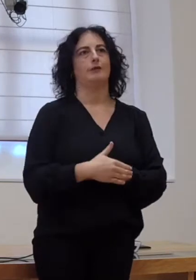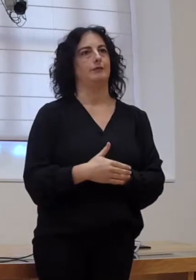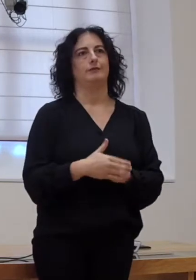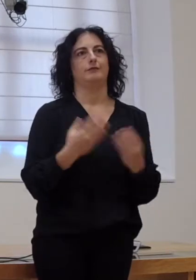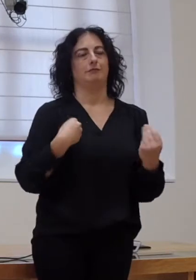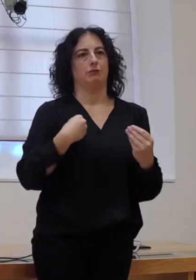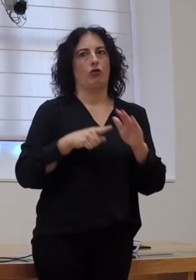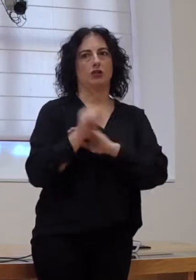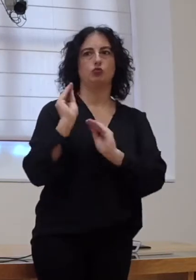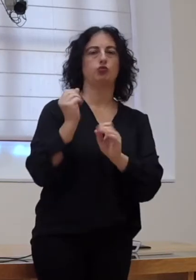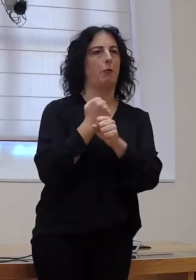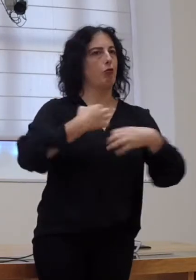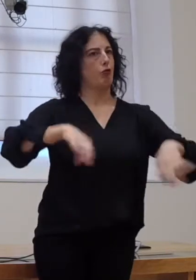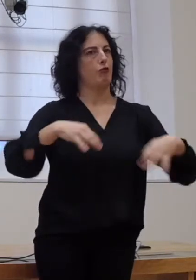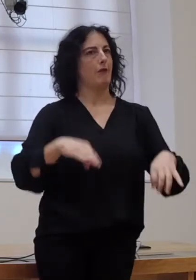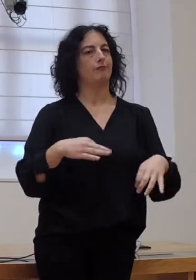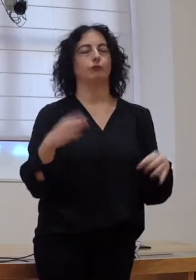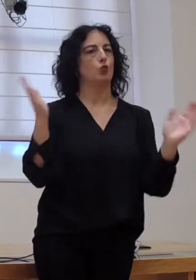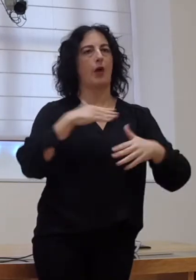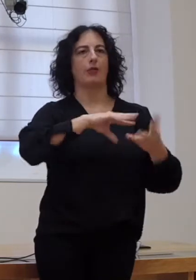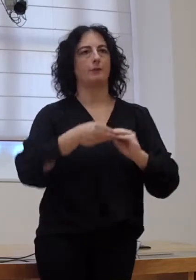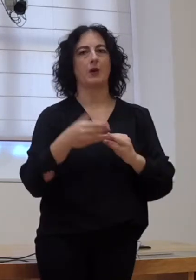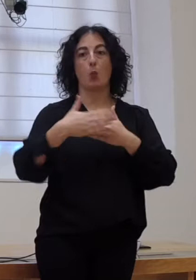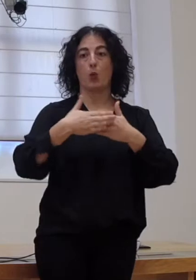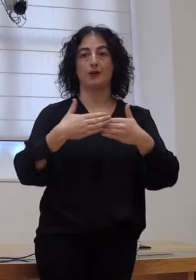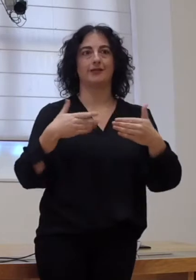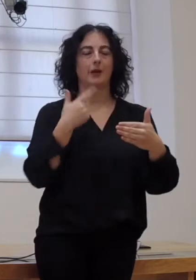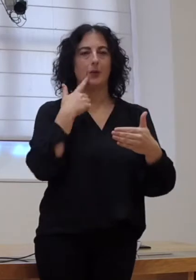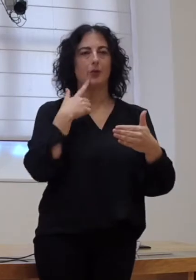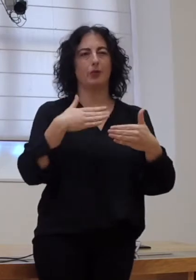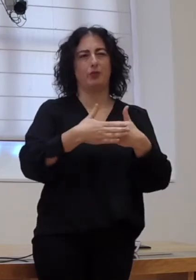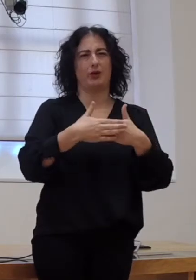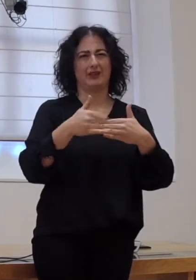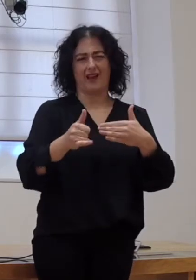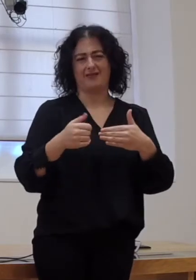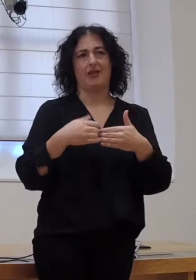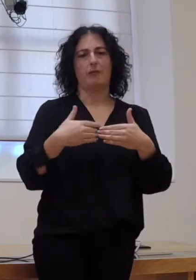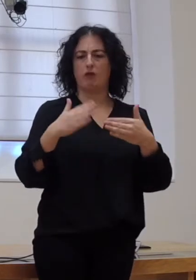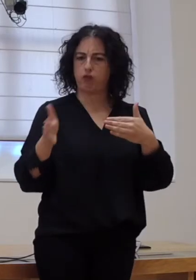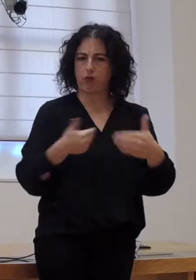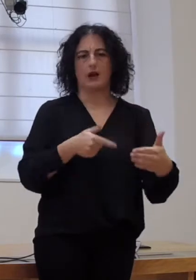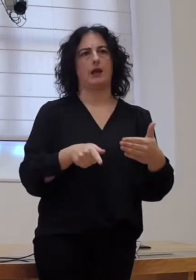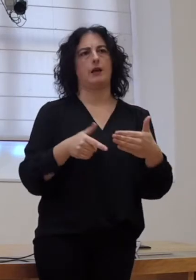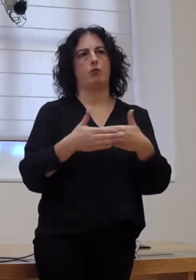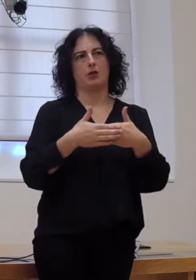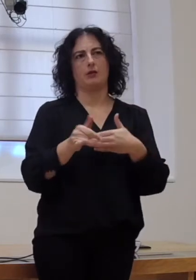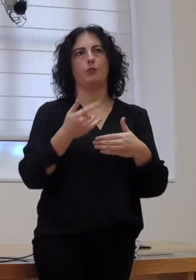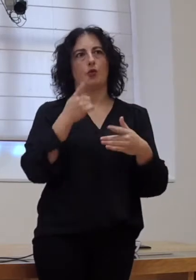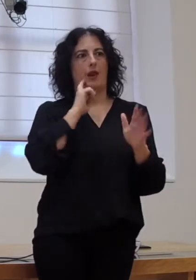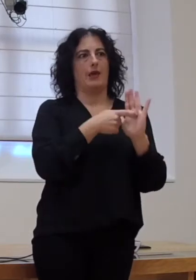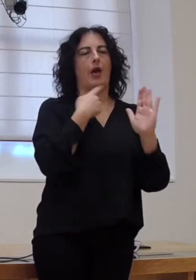desenvolver o seu traballo con normalidade. Pois, na porta chegaría con ese lastrado que xa debería estar eliminado, segundo a lei de